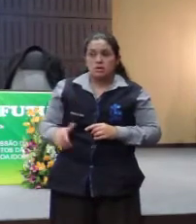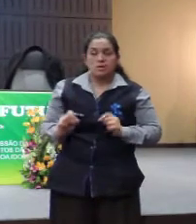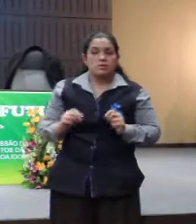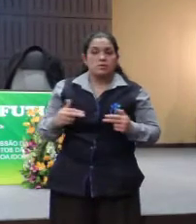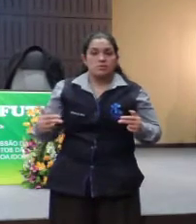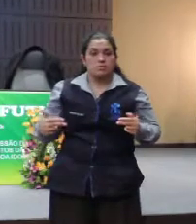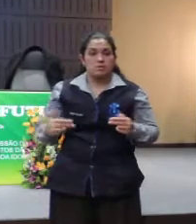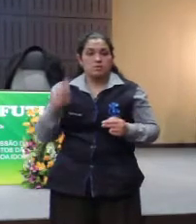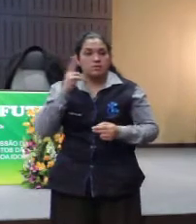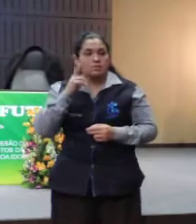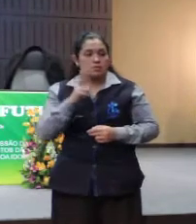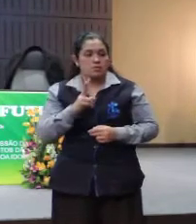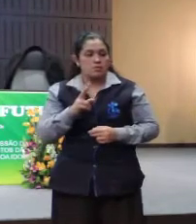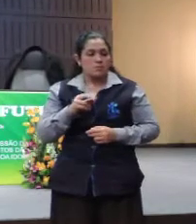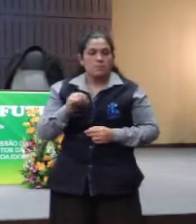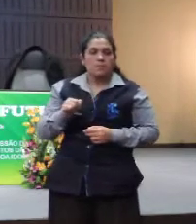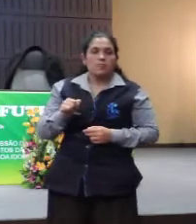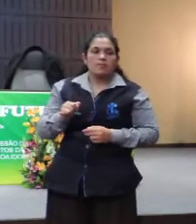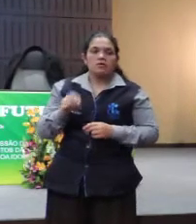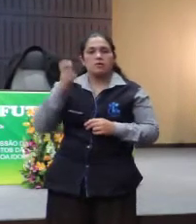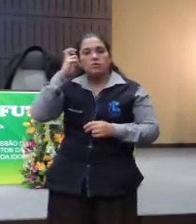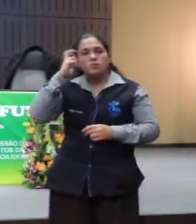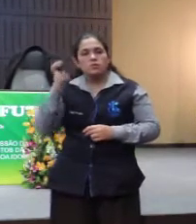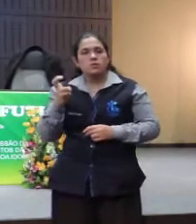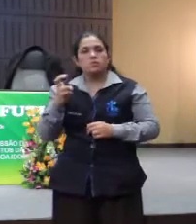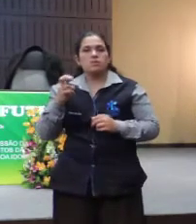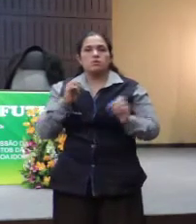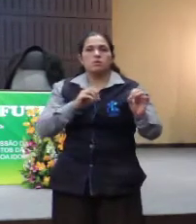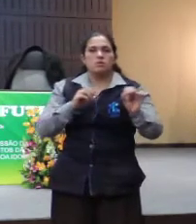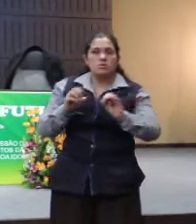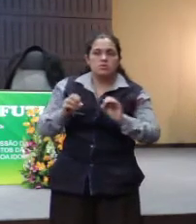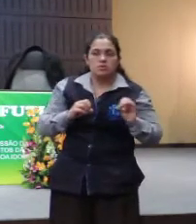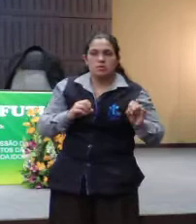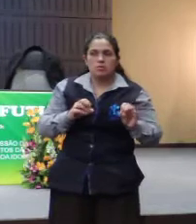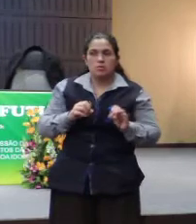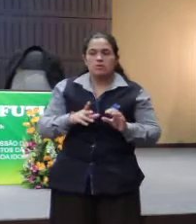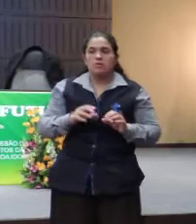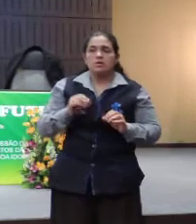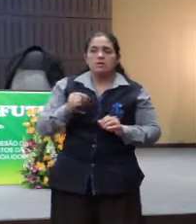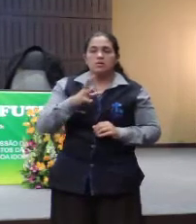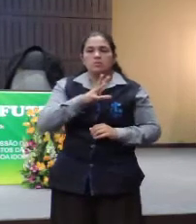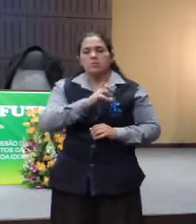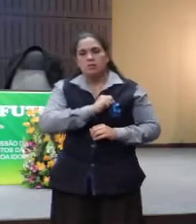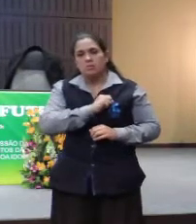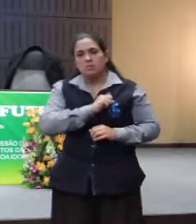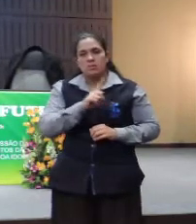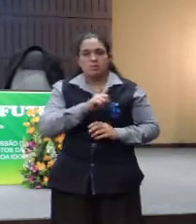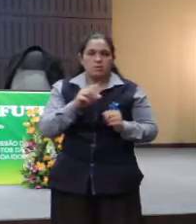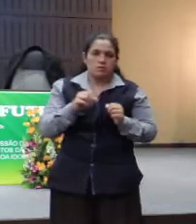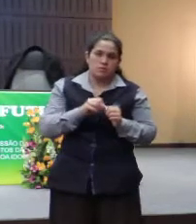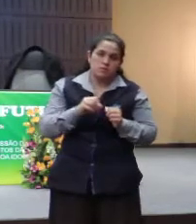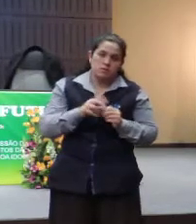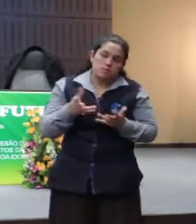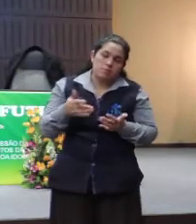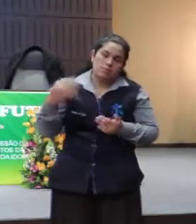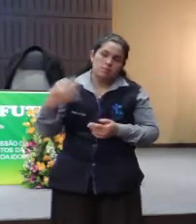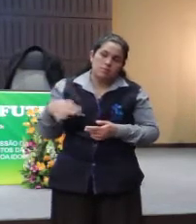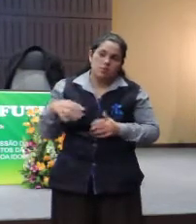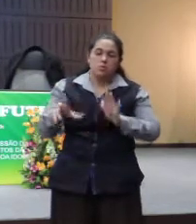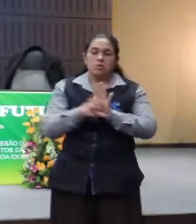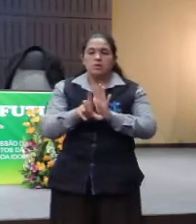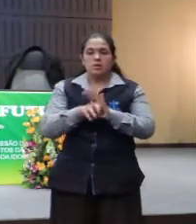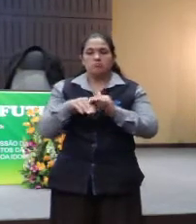Se eventualmente, culturalmente, educacionalmente, se por amor não for, será pela dor da lei.